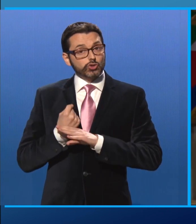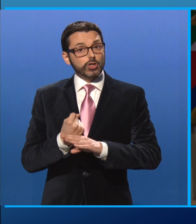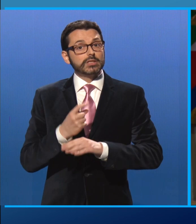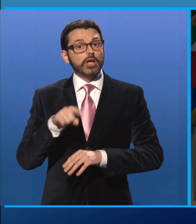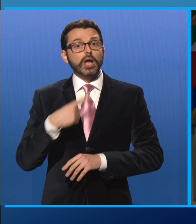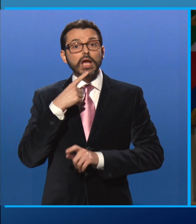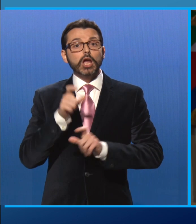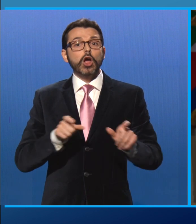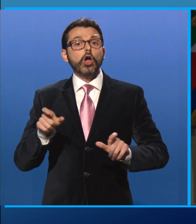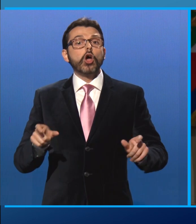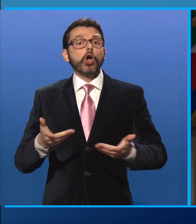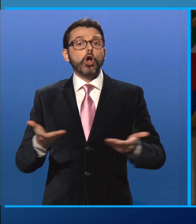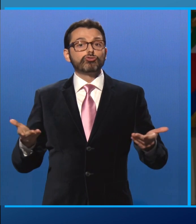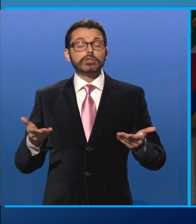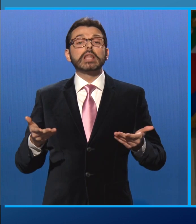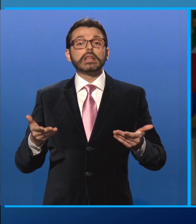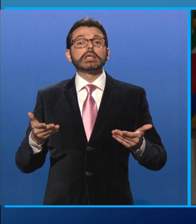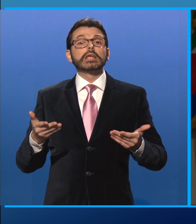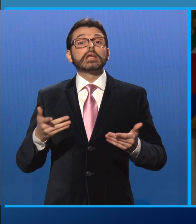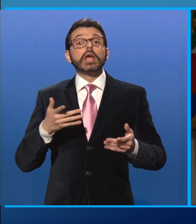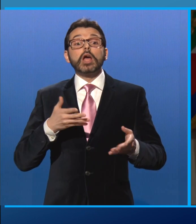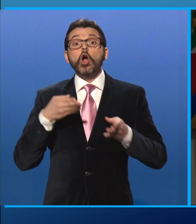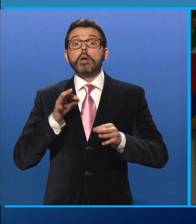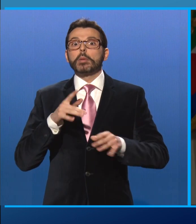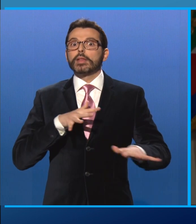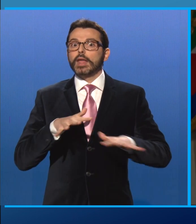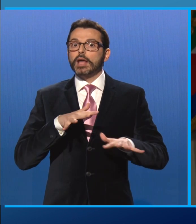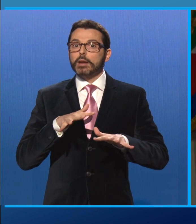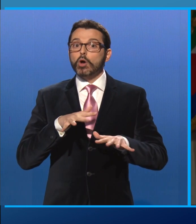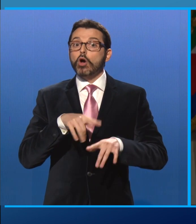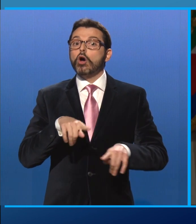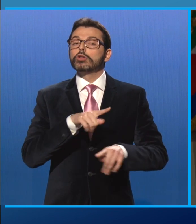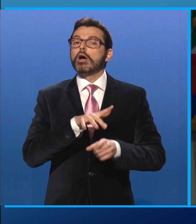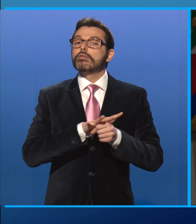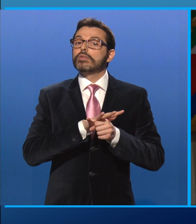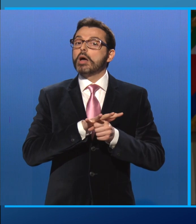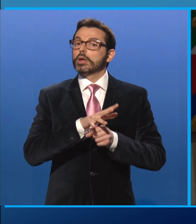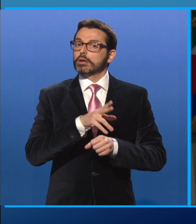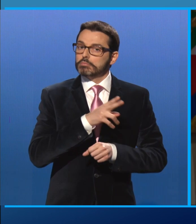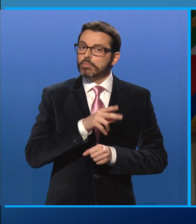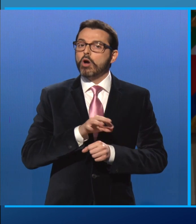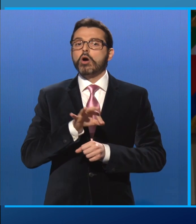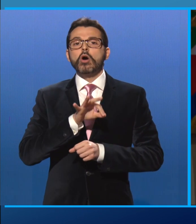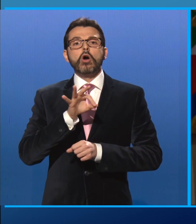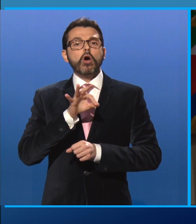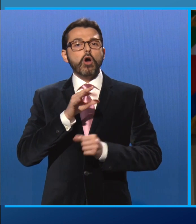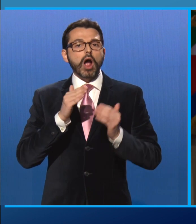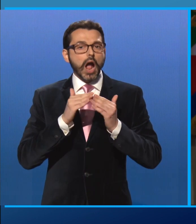concittadini, colpiti dal terremoto, che hanno perduto familiari, case, ricordi cui erano legati.